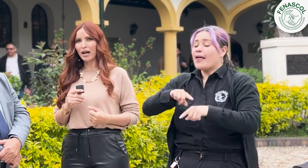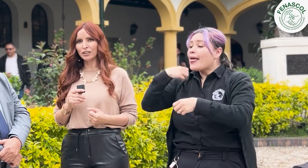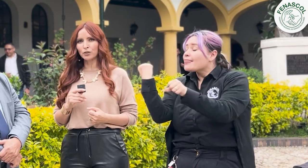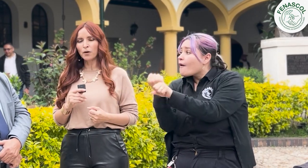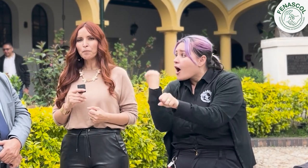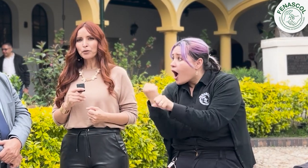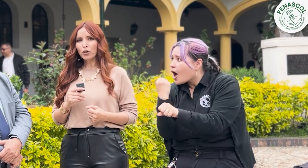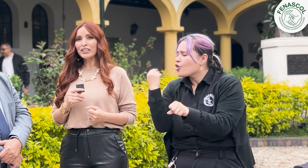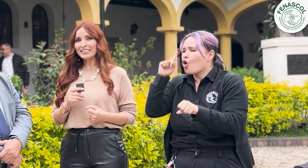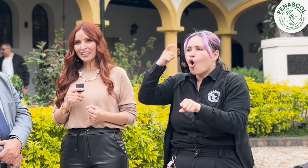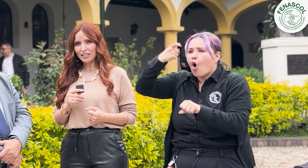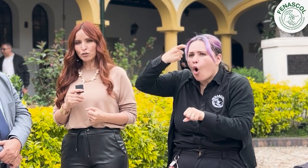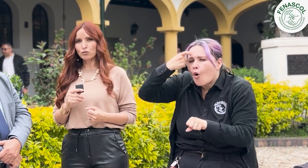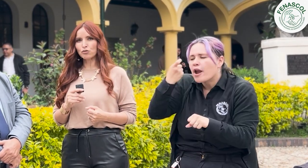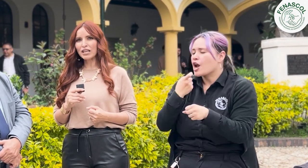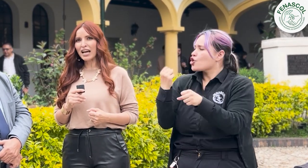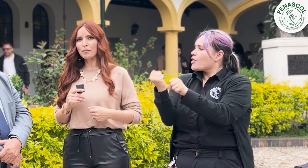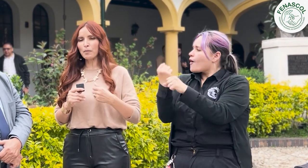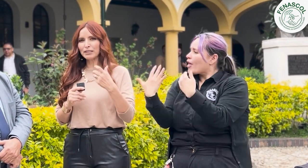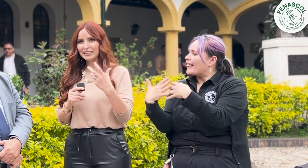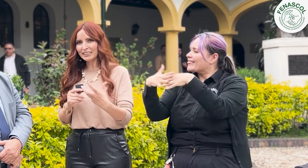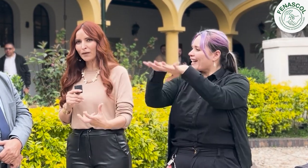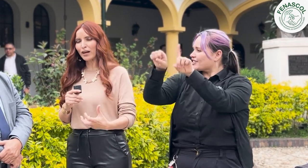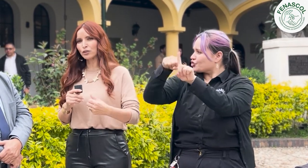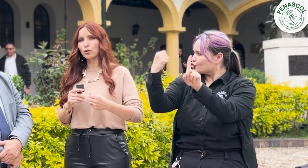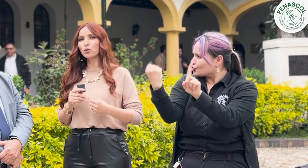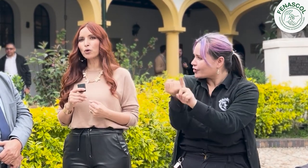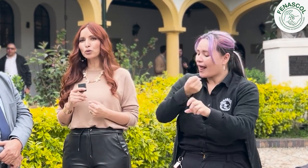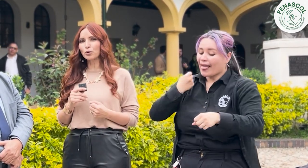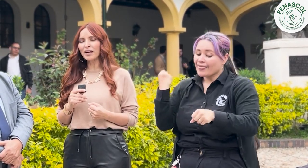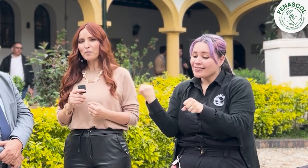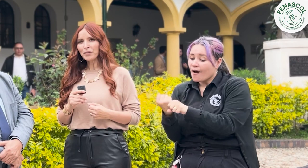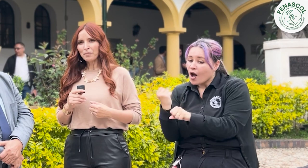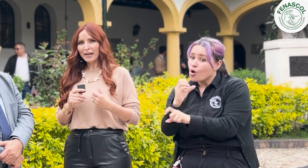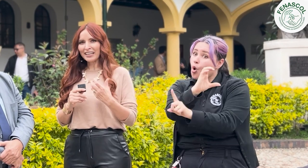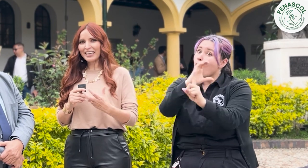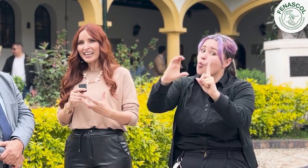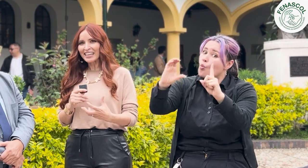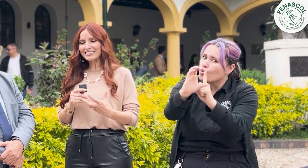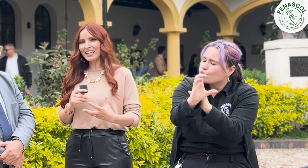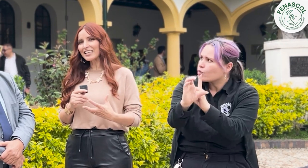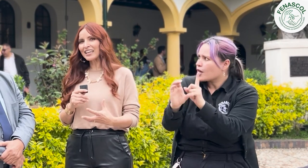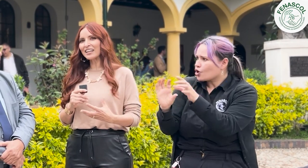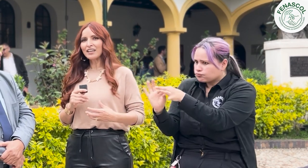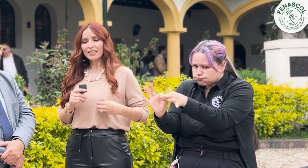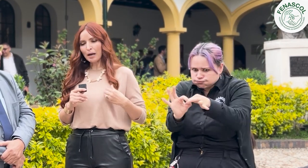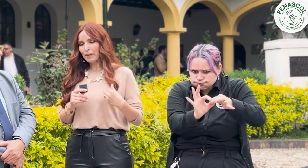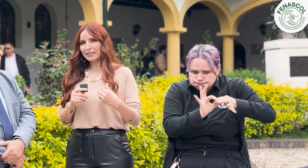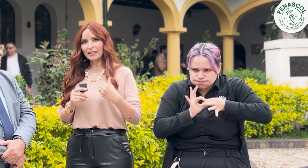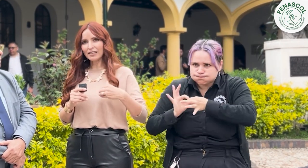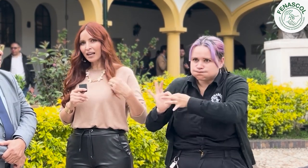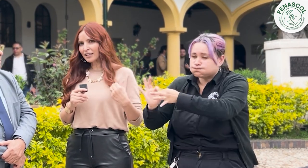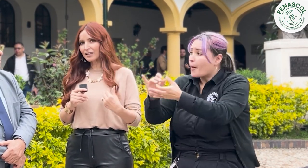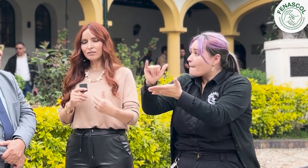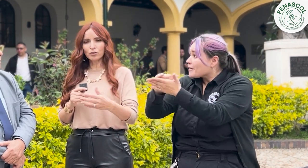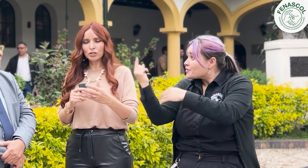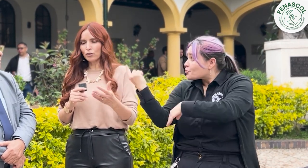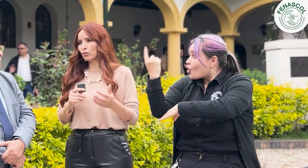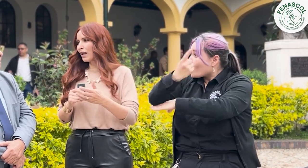con integración social, vamos a estar trabajando con cultura para que en este día y a partir de ahí, y no solamente